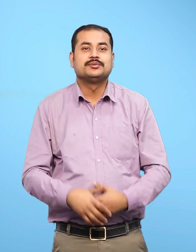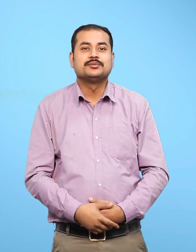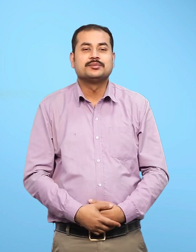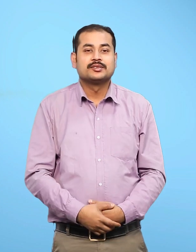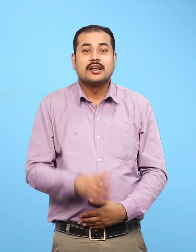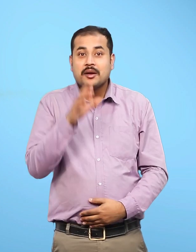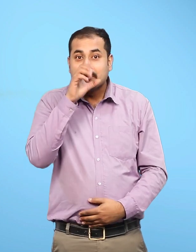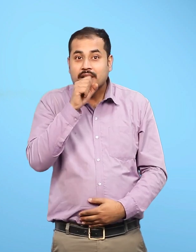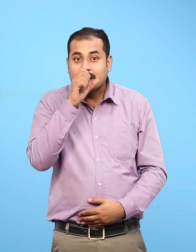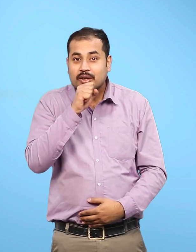आम